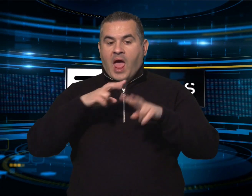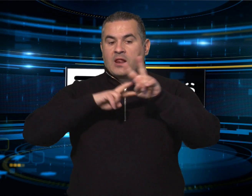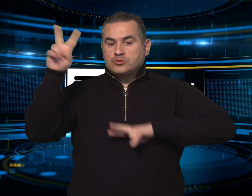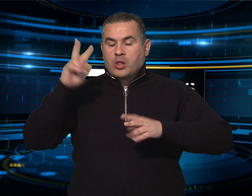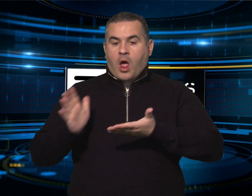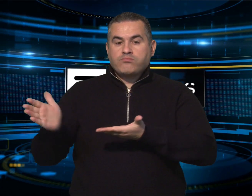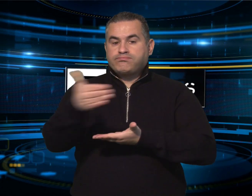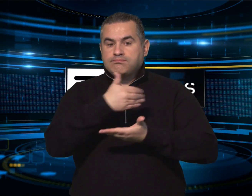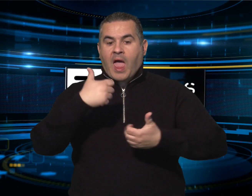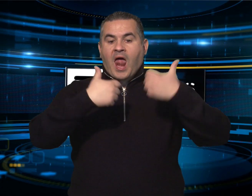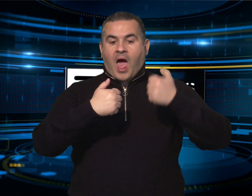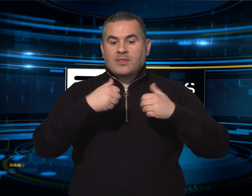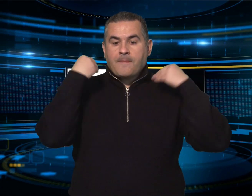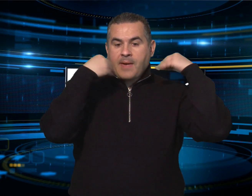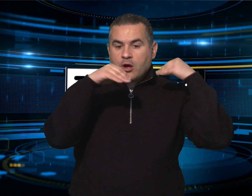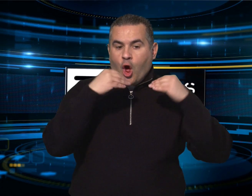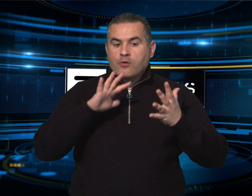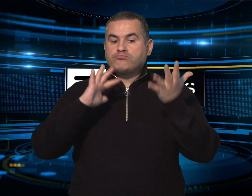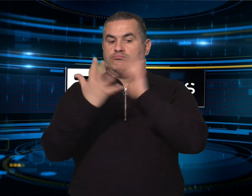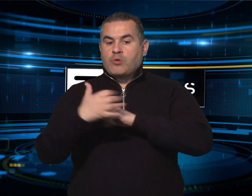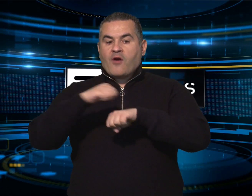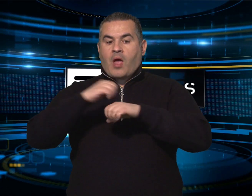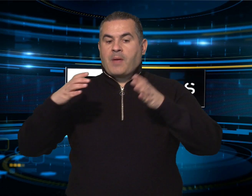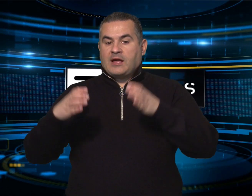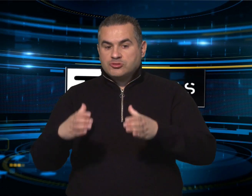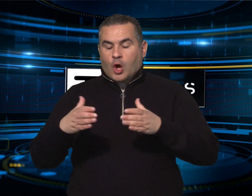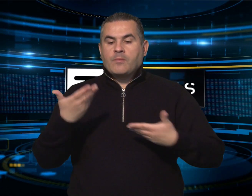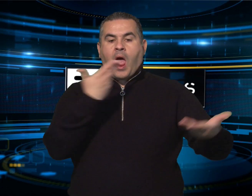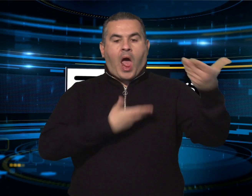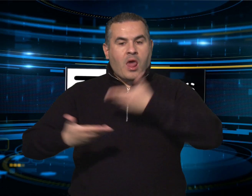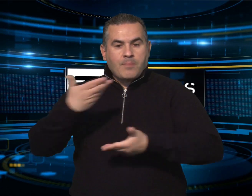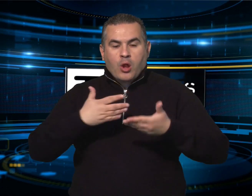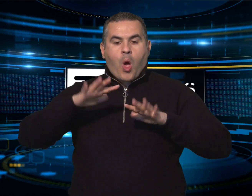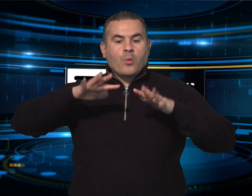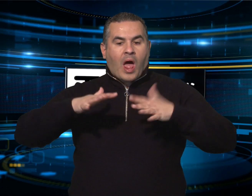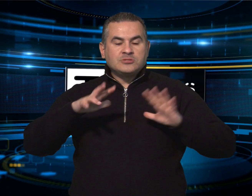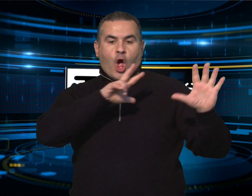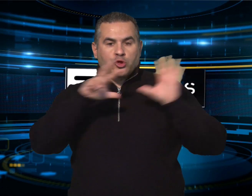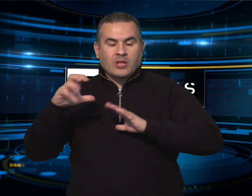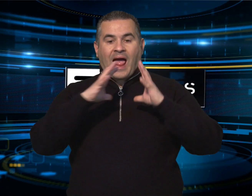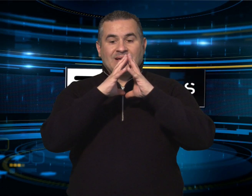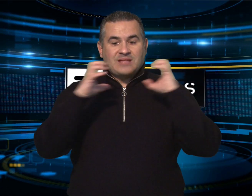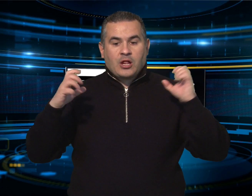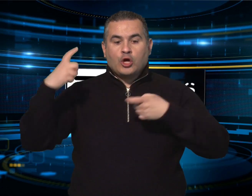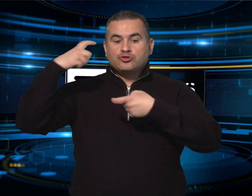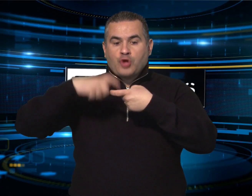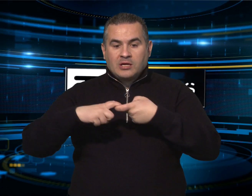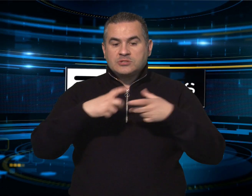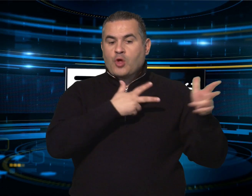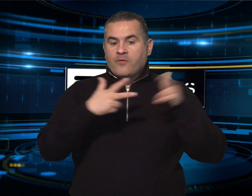con quasi 800 aziende di soci conferitori distribuiti su tutto il territorio sardo, i caseifici Gran Terra e S.P.A. hanno deciso di dar vita a un'alleanza